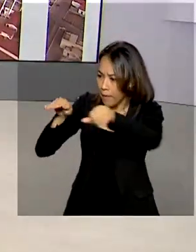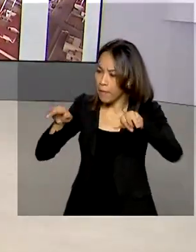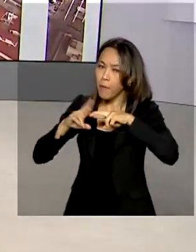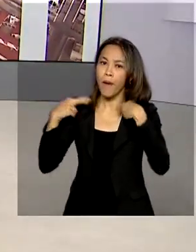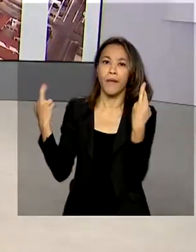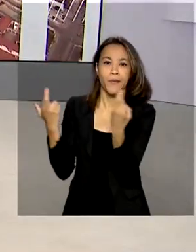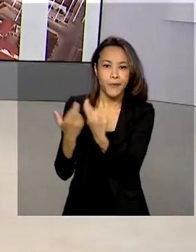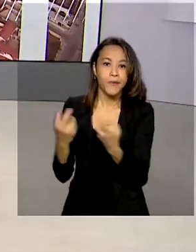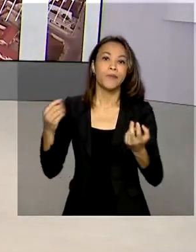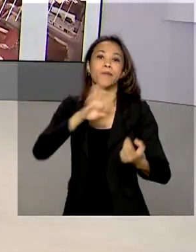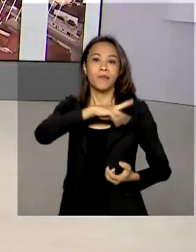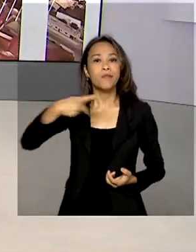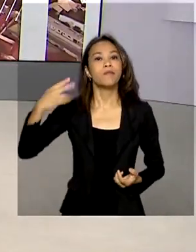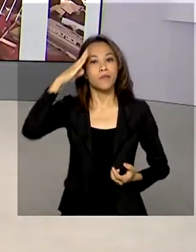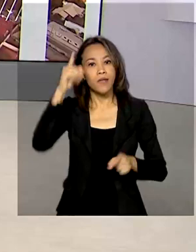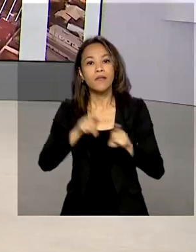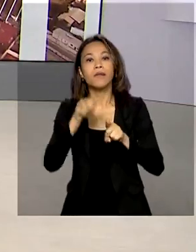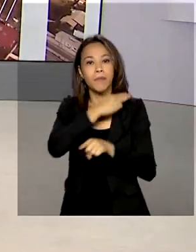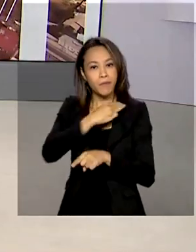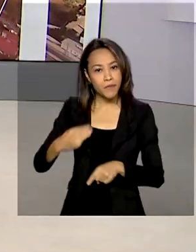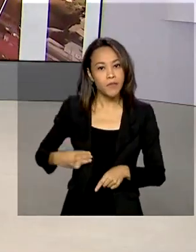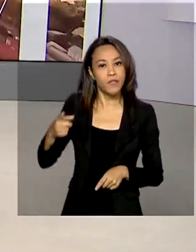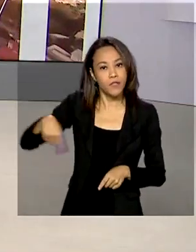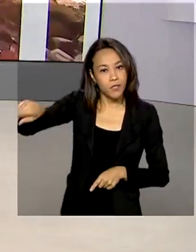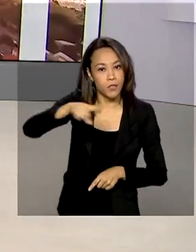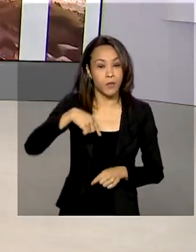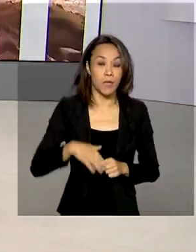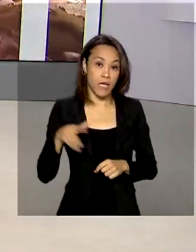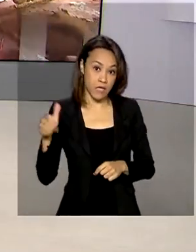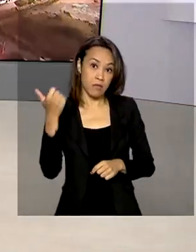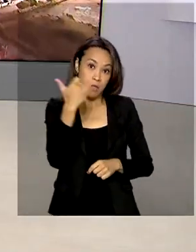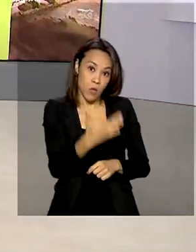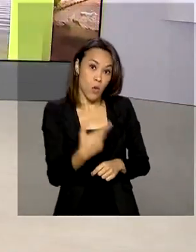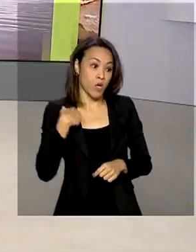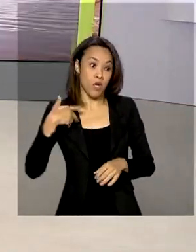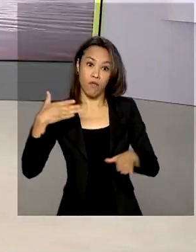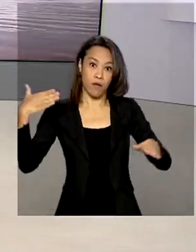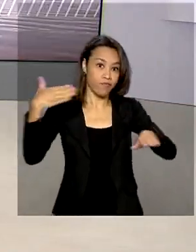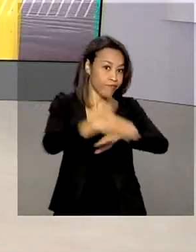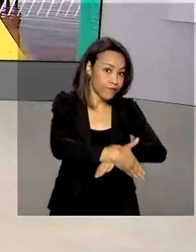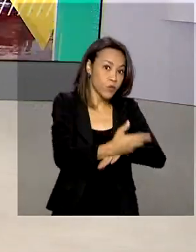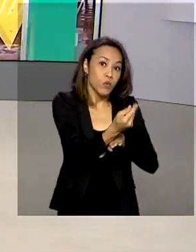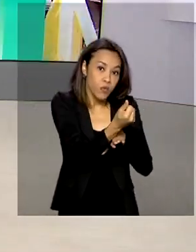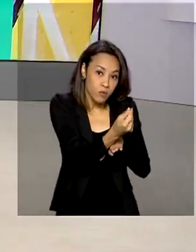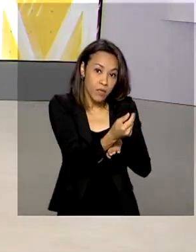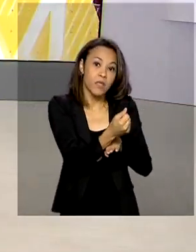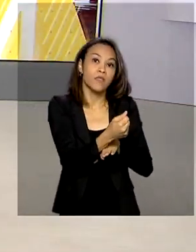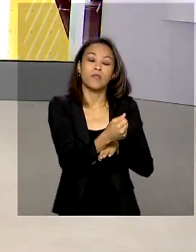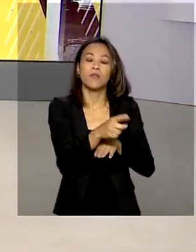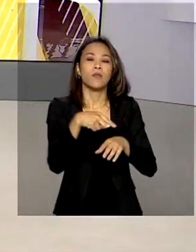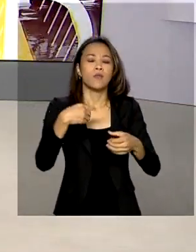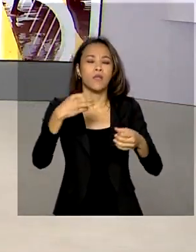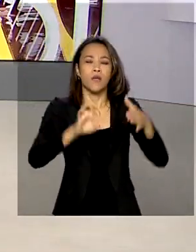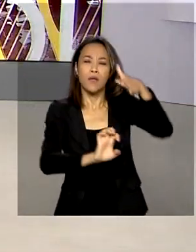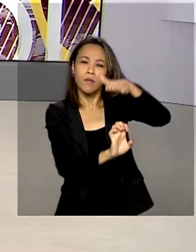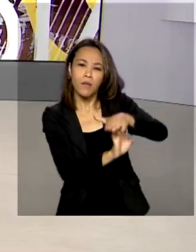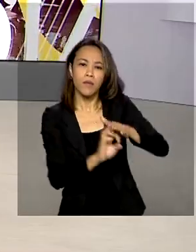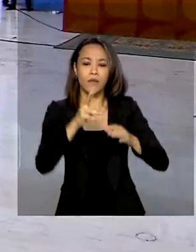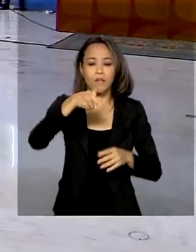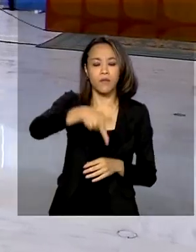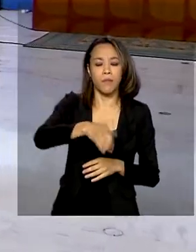Depois do encontro, o governo anunciou que não vai interferir nos preços da Petrobras e que estuda medidas para redução de impostos.